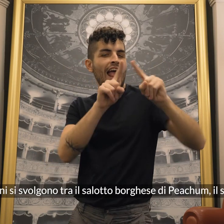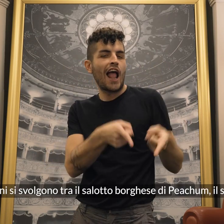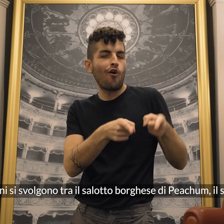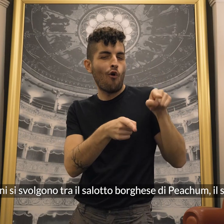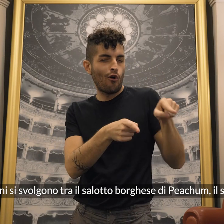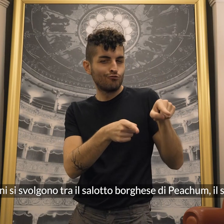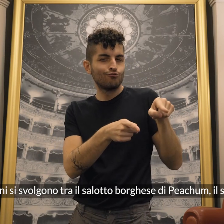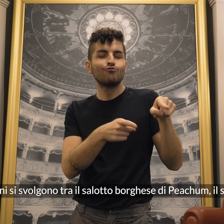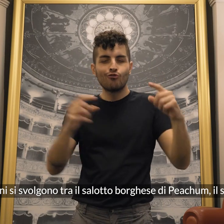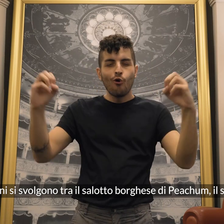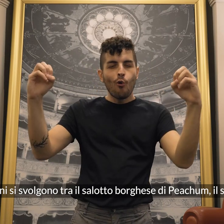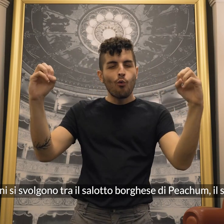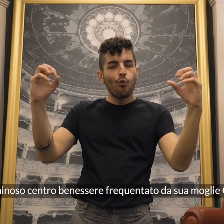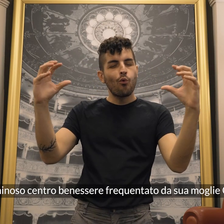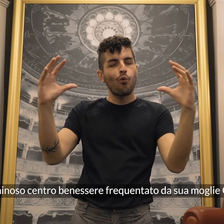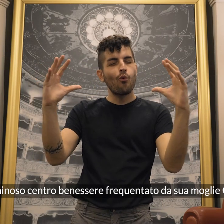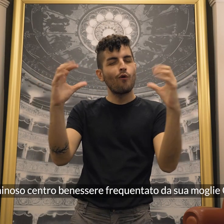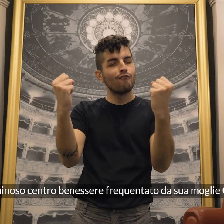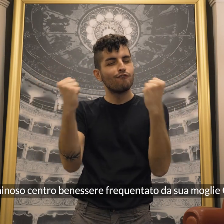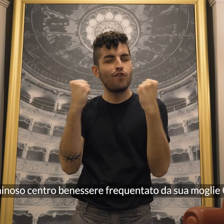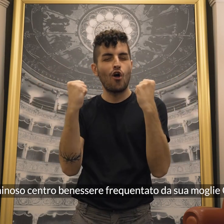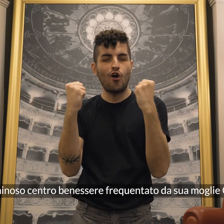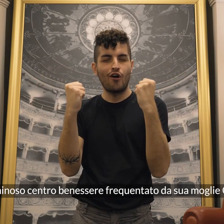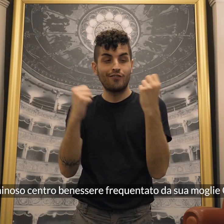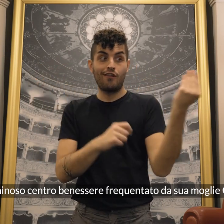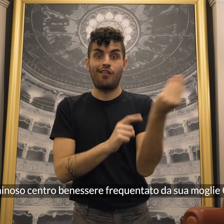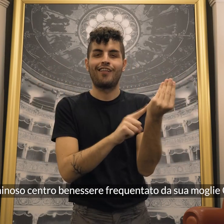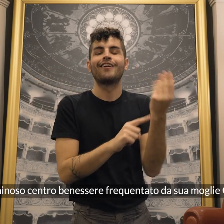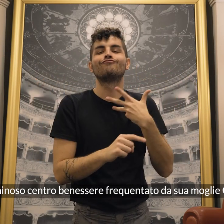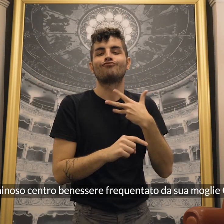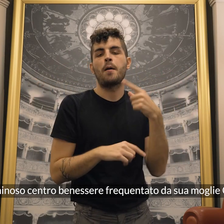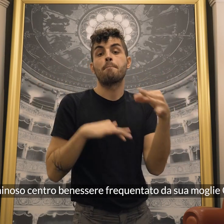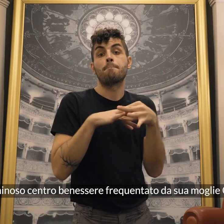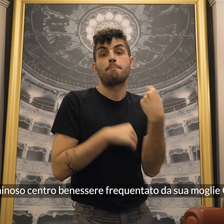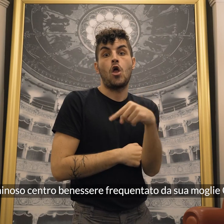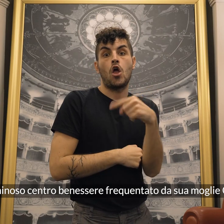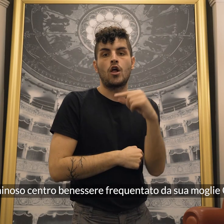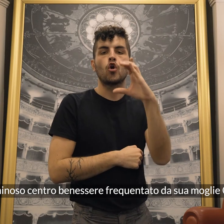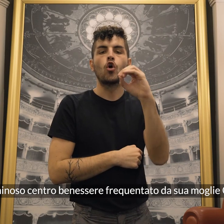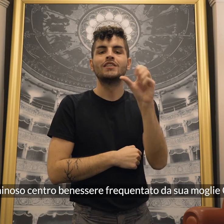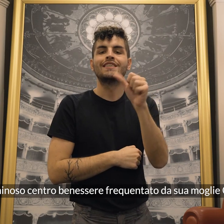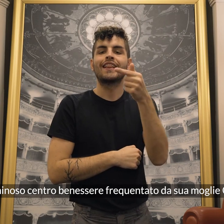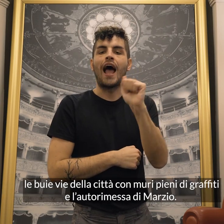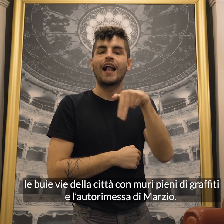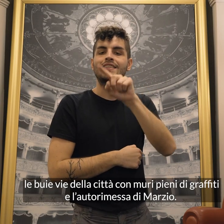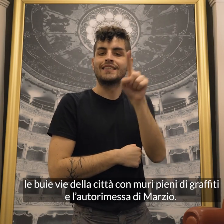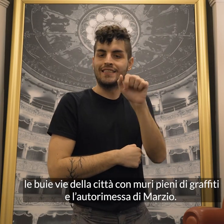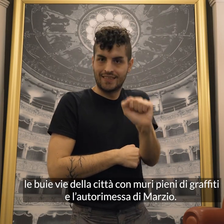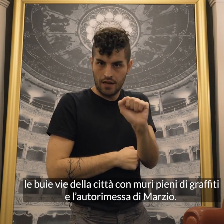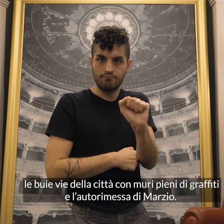il suo negozio, il luminoso centro benessere frequentato da sua moglie Costanza, le buie vie